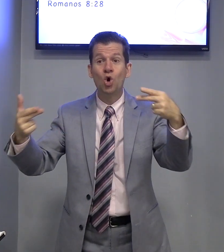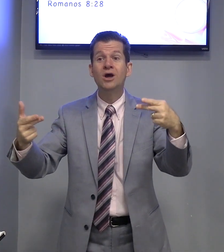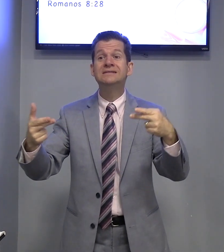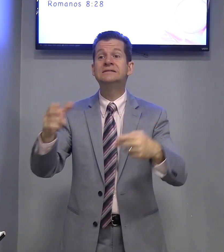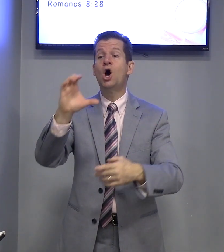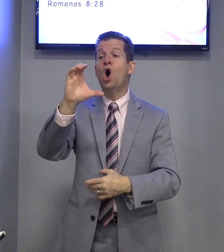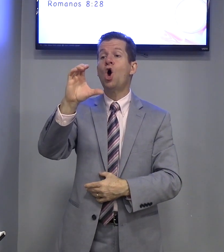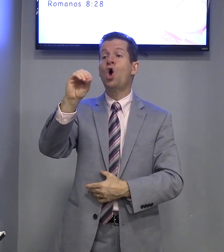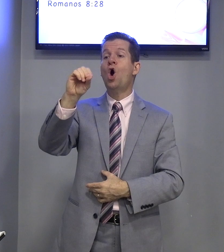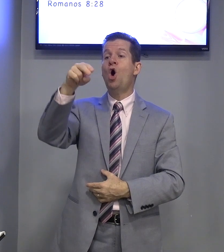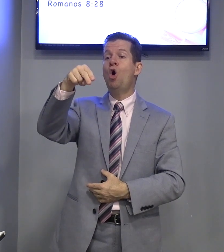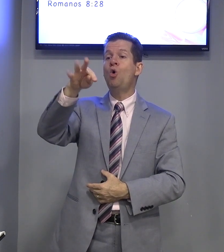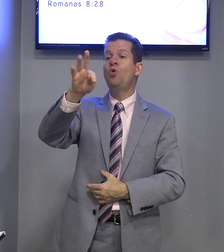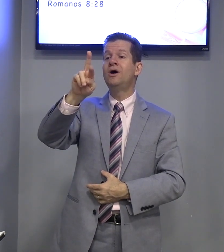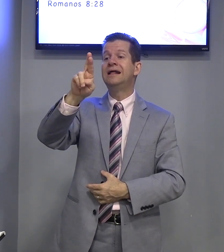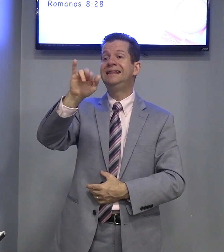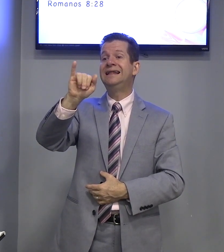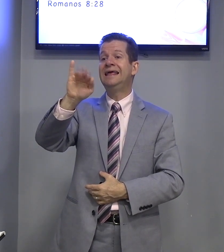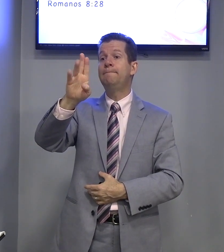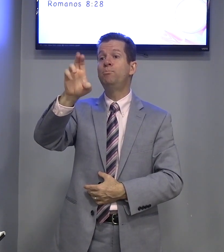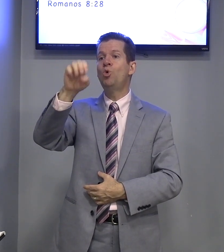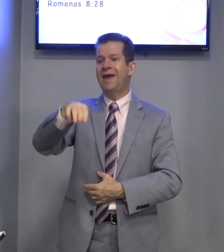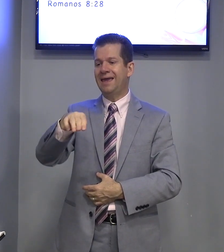coisas contribuem